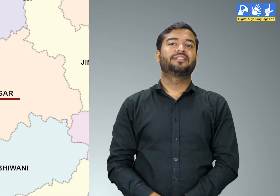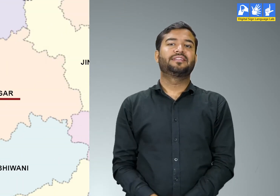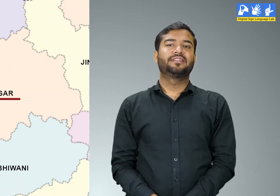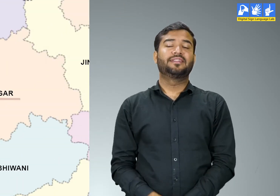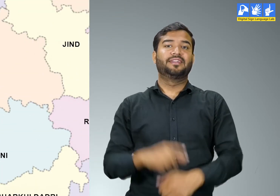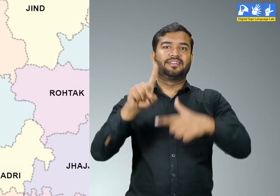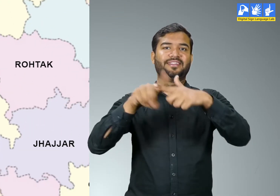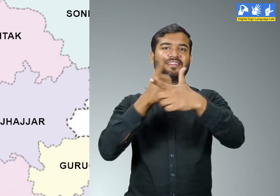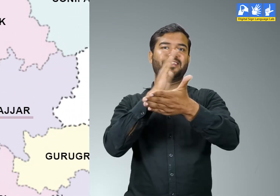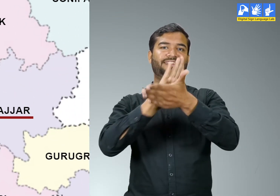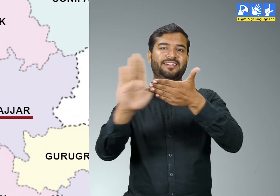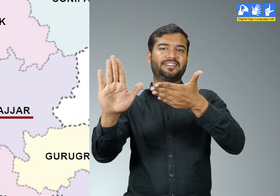जजजर